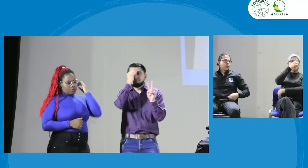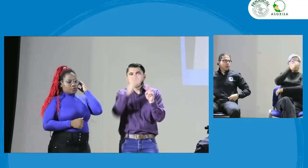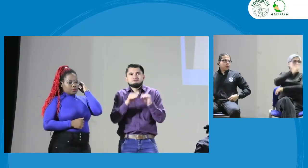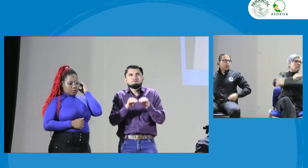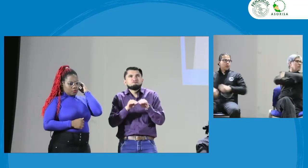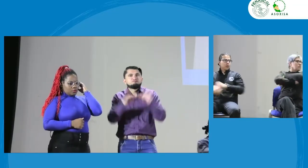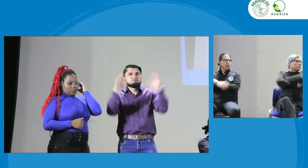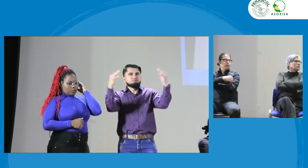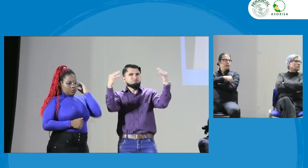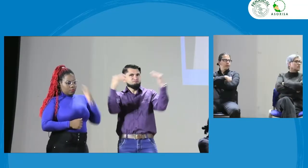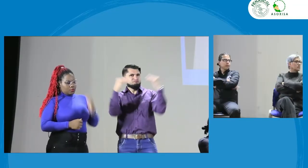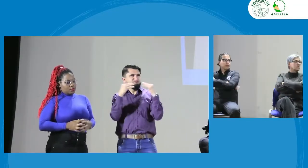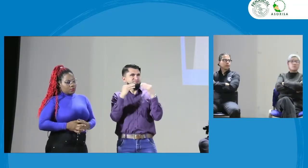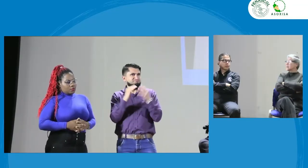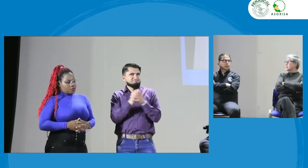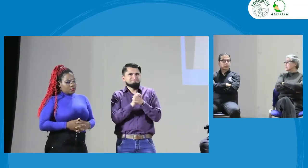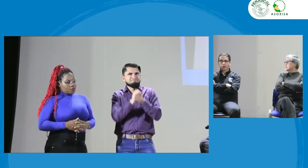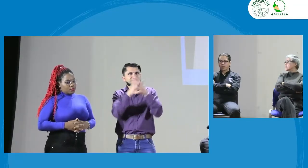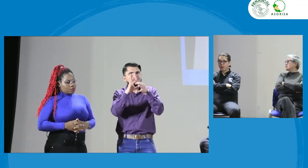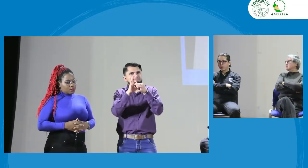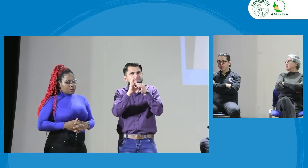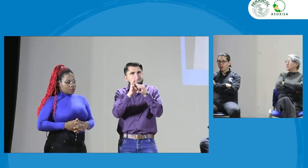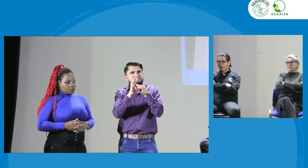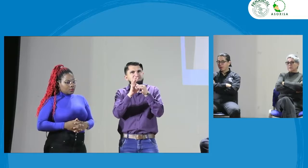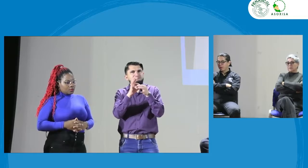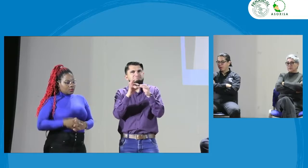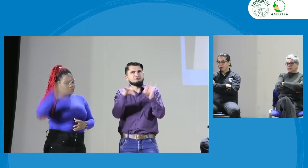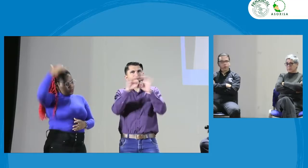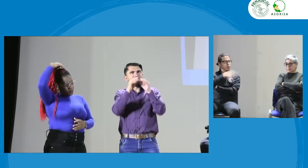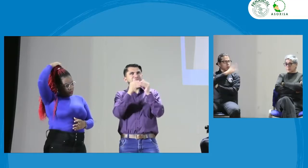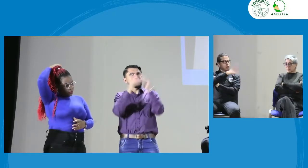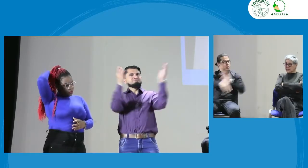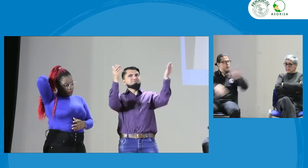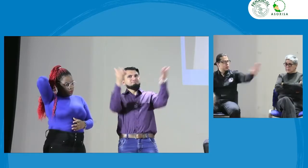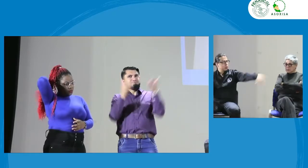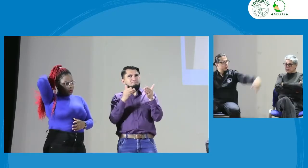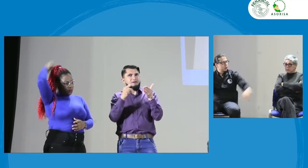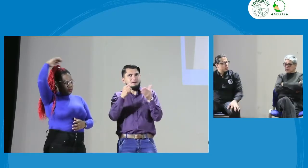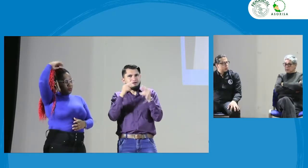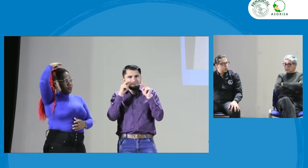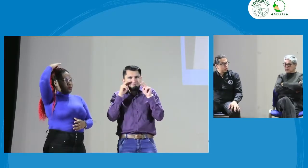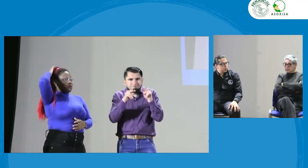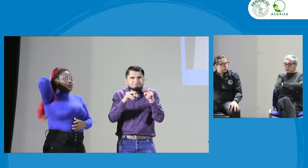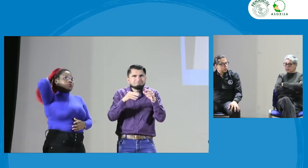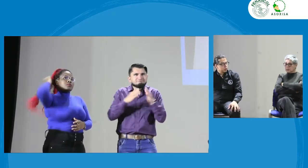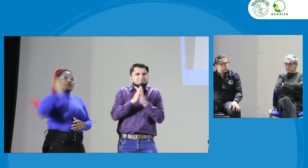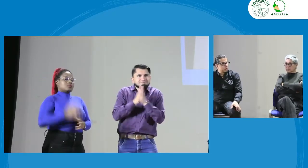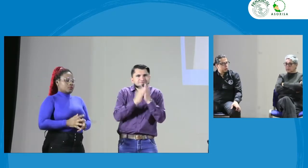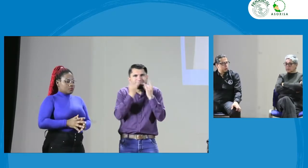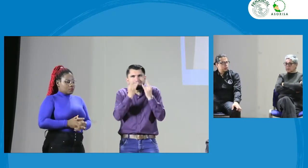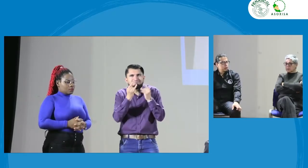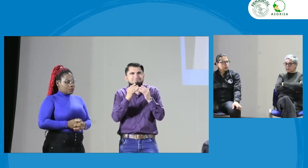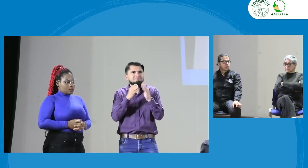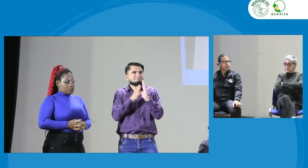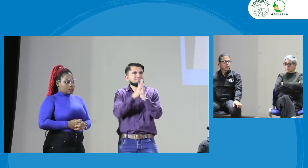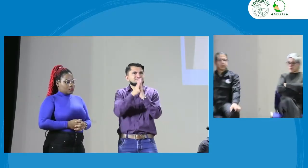de la Facebook Live, que Fenasco les da la bienvenida a este